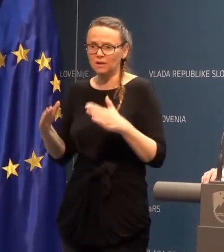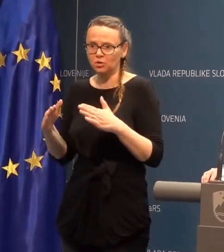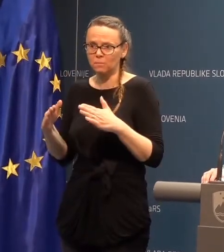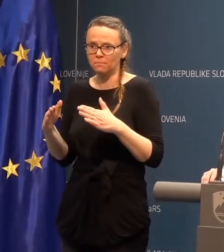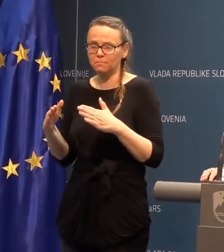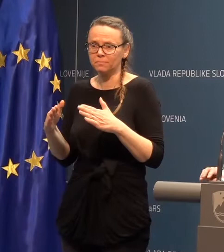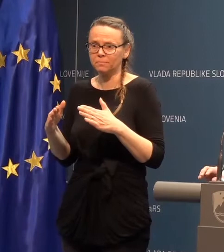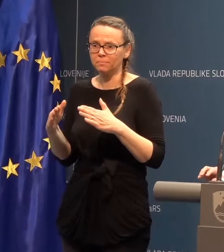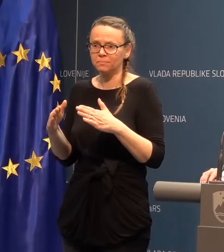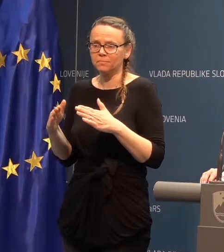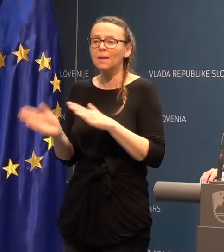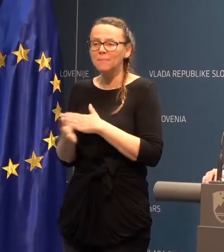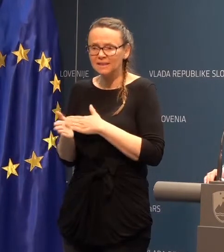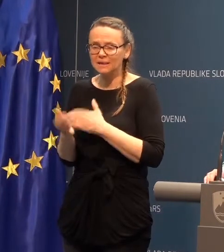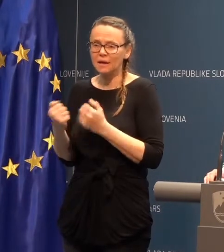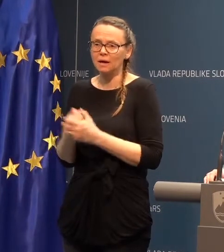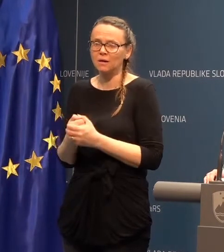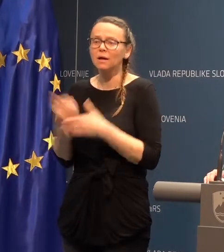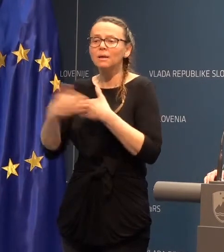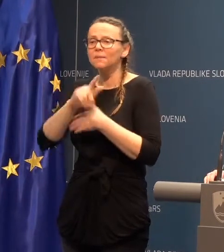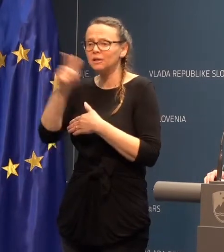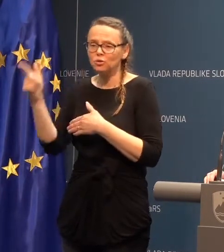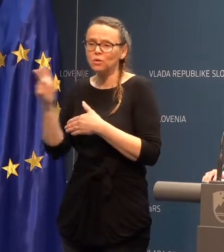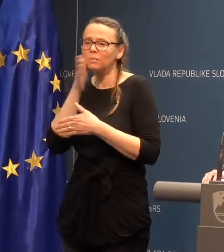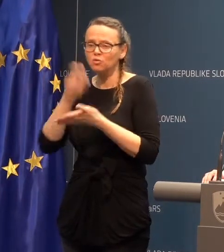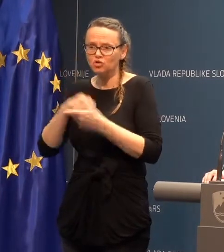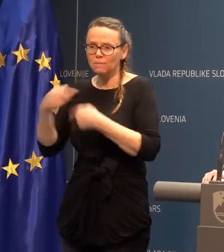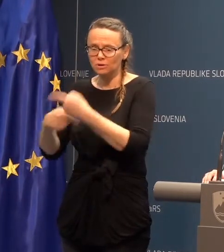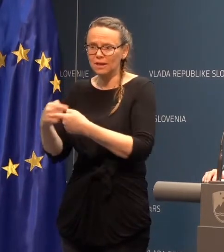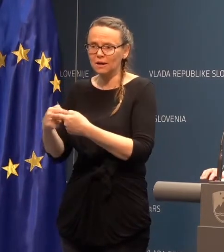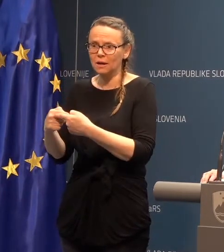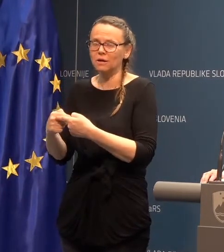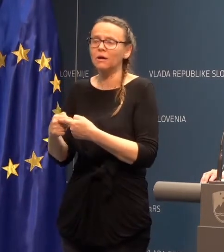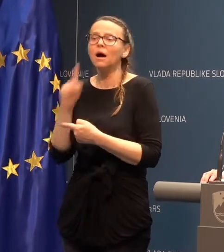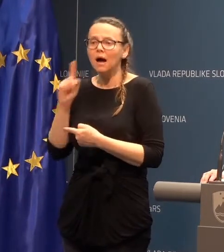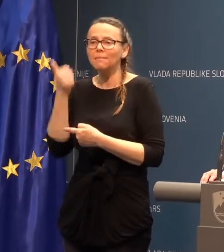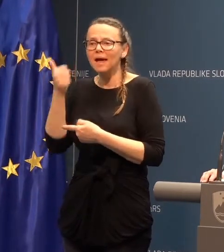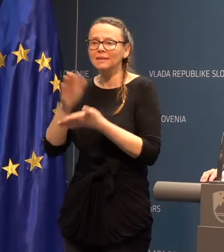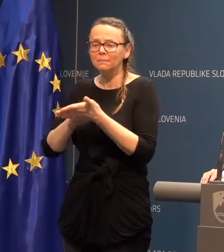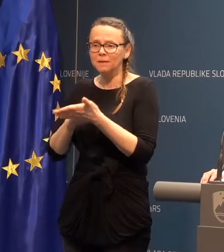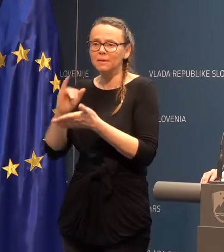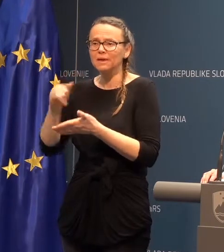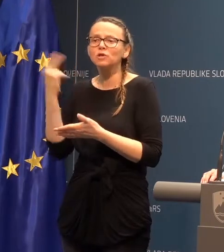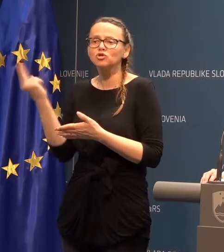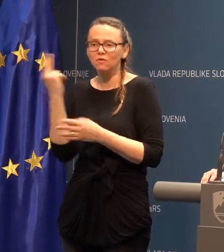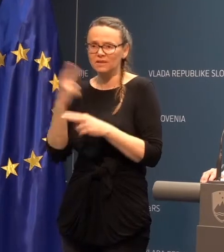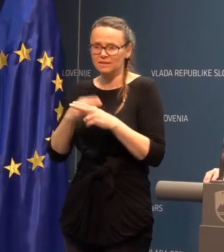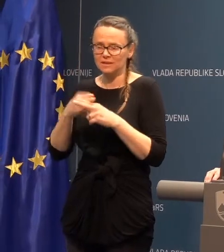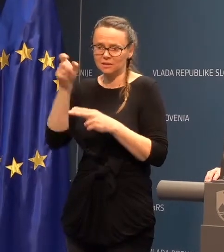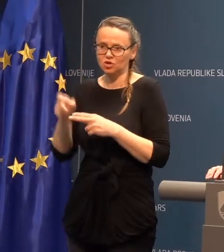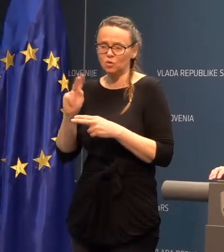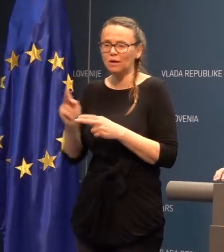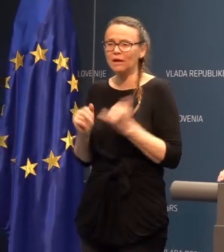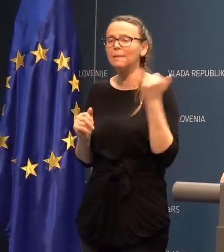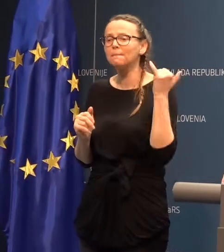Metvika. Pri ostalih bo še potekala vendar. Eden je primer je slovenski državljan, ki je